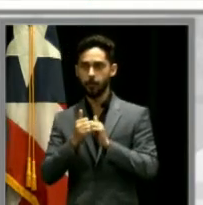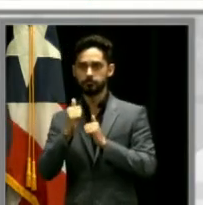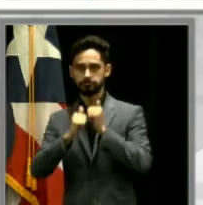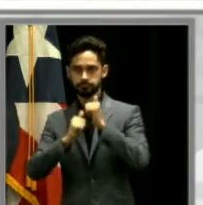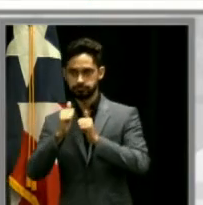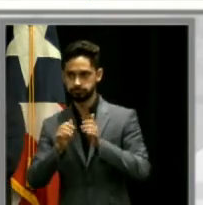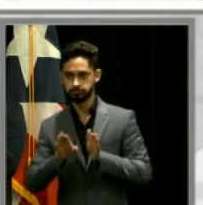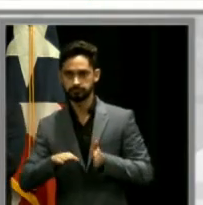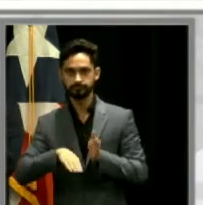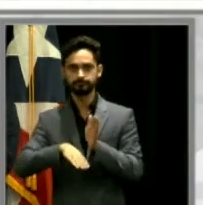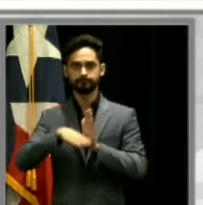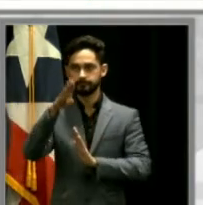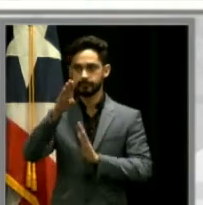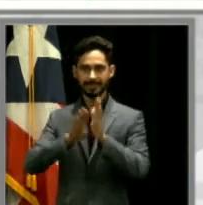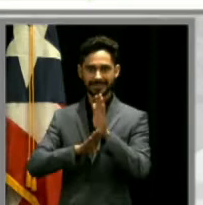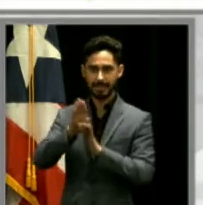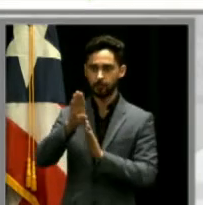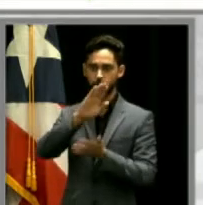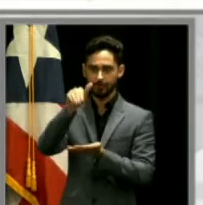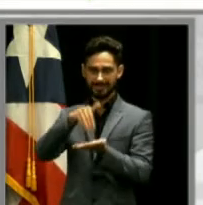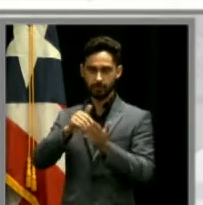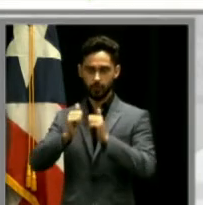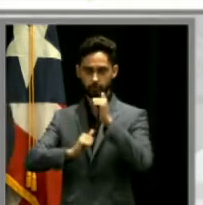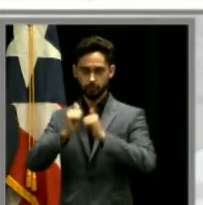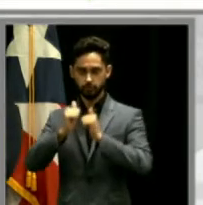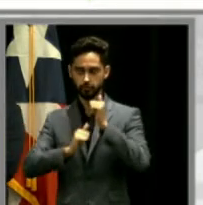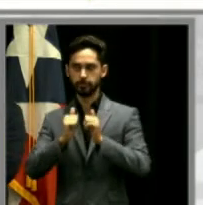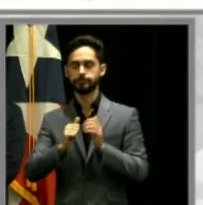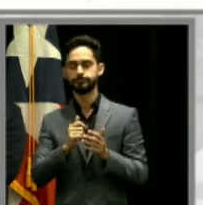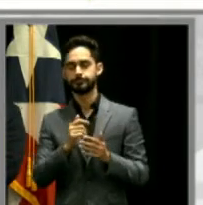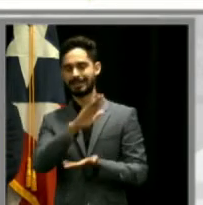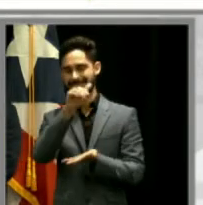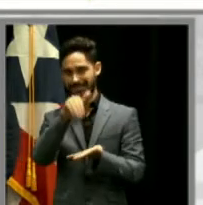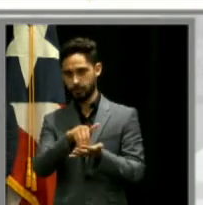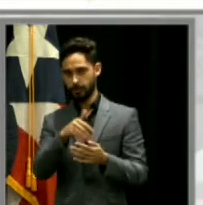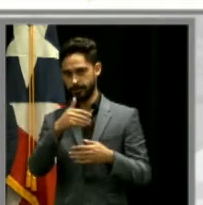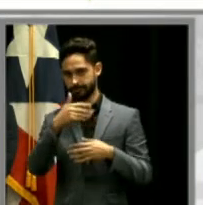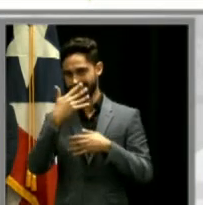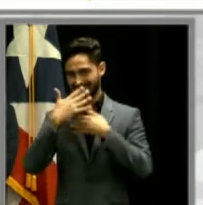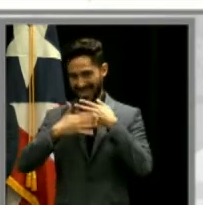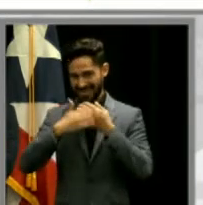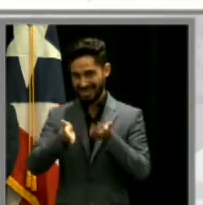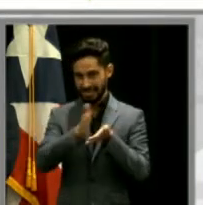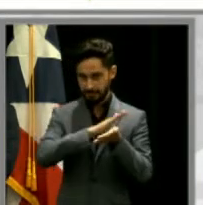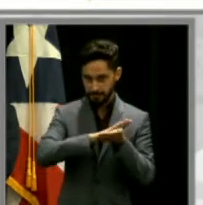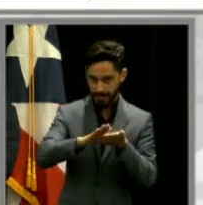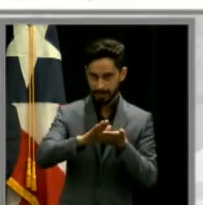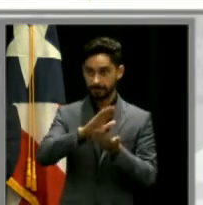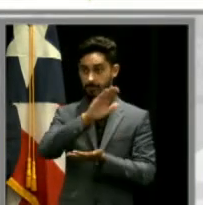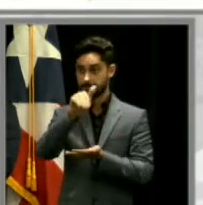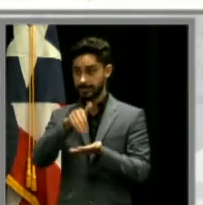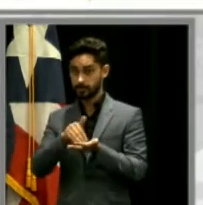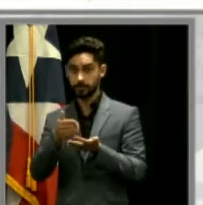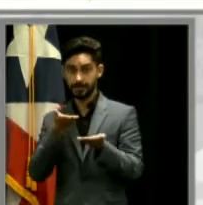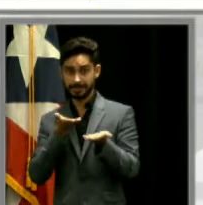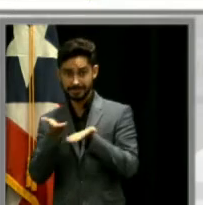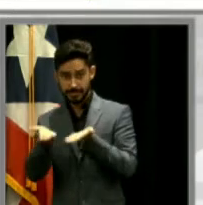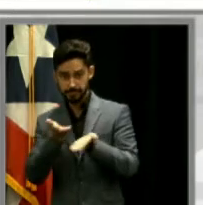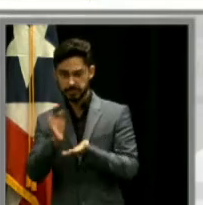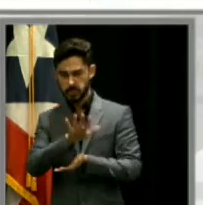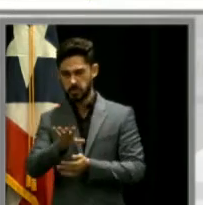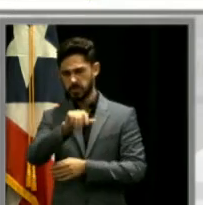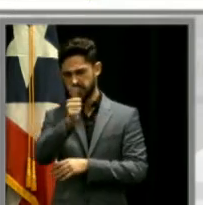centro de diálisis, la planta central de las utilidades. Ese va a estar también 10 meses